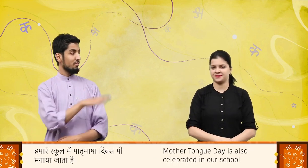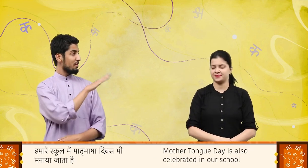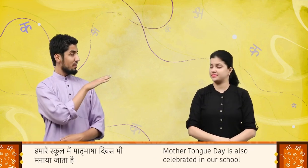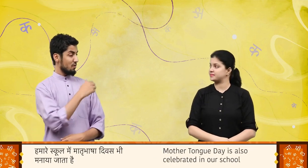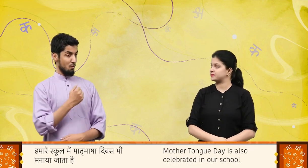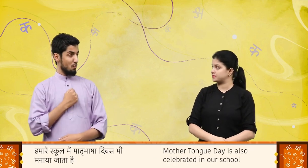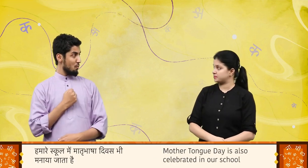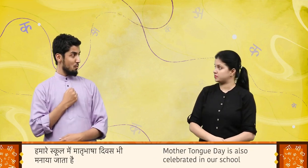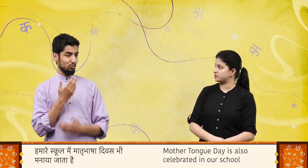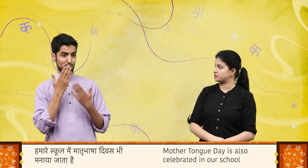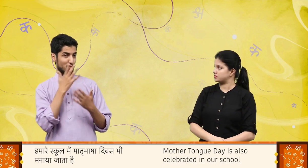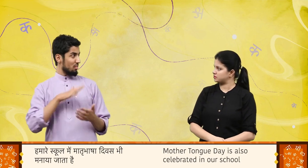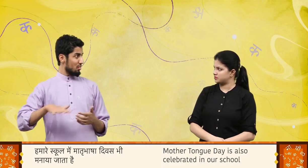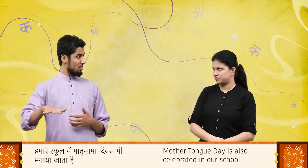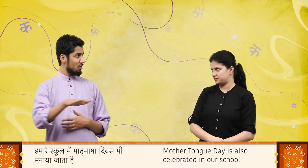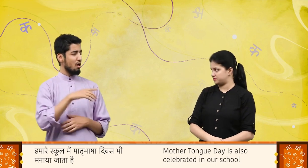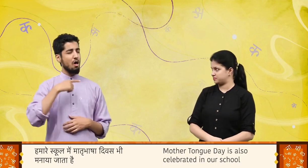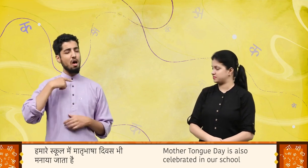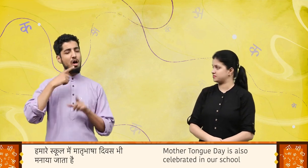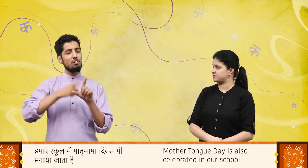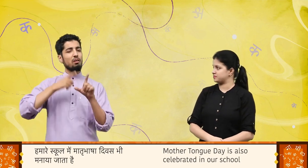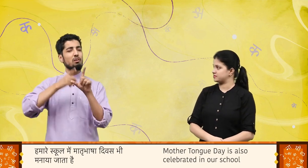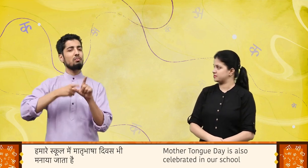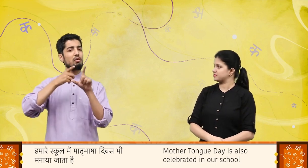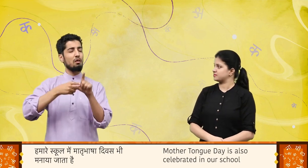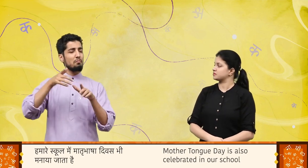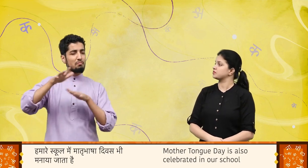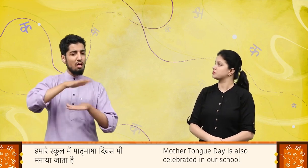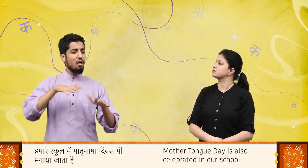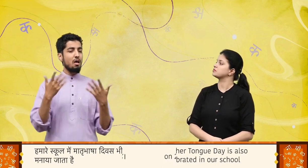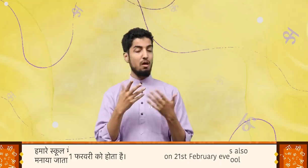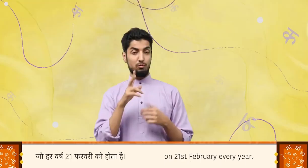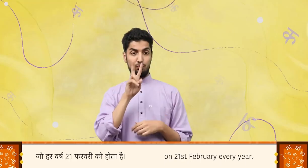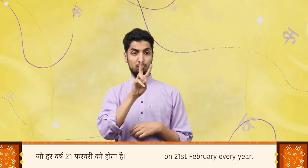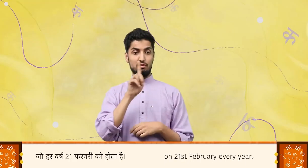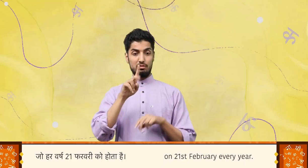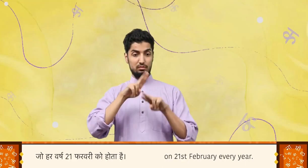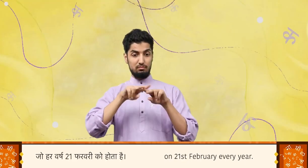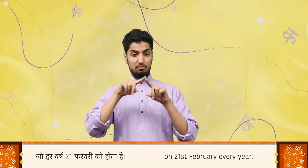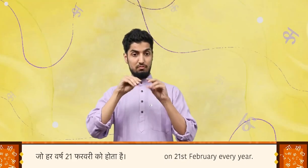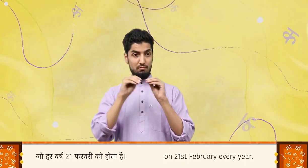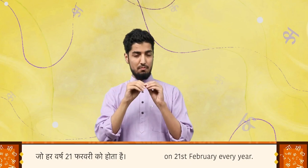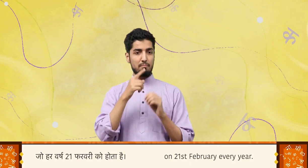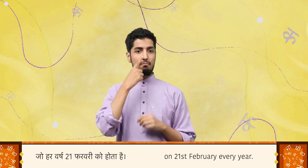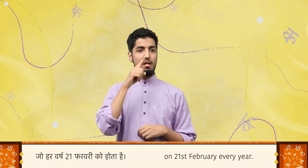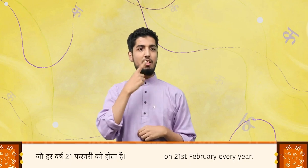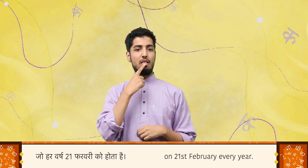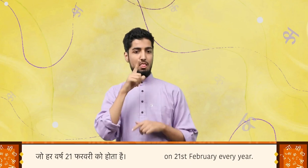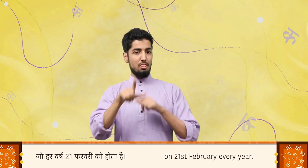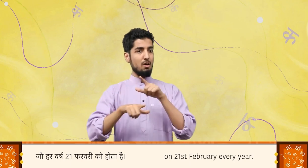हमारे स्कूल में मात्री भाष दिवस भी मनाया जाता है जो हर वर्ष 21 फरवरी को होता